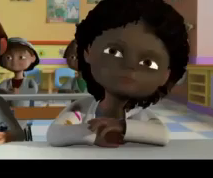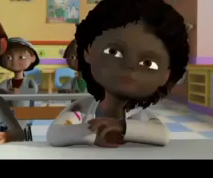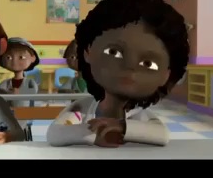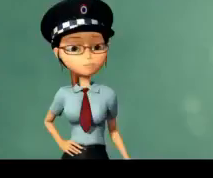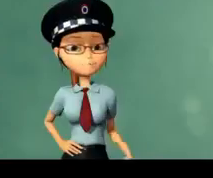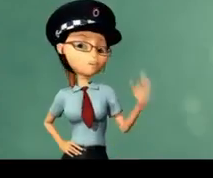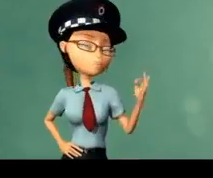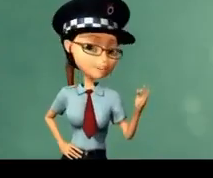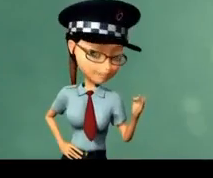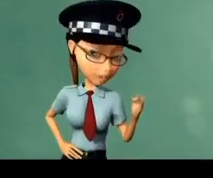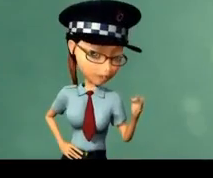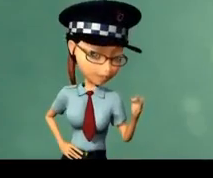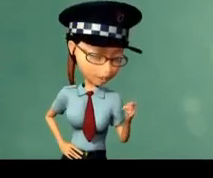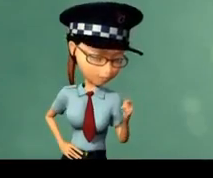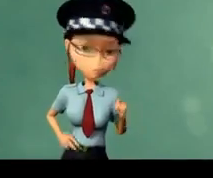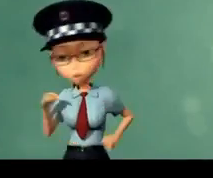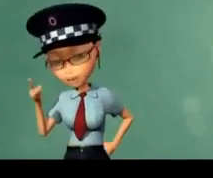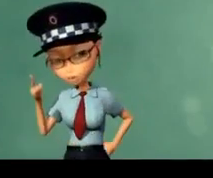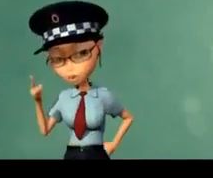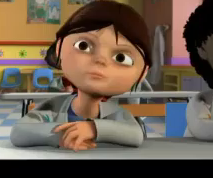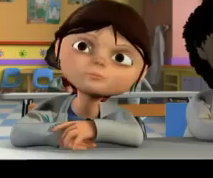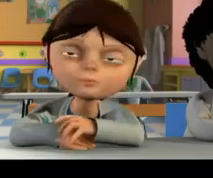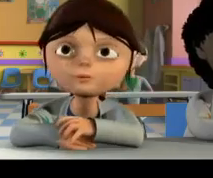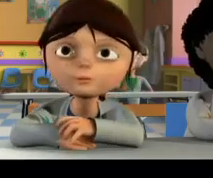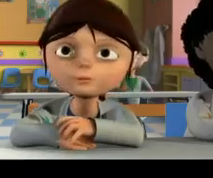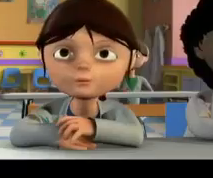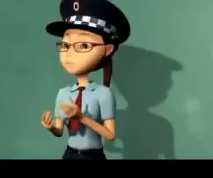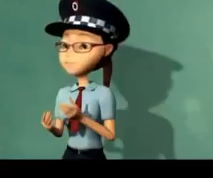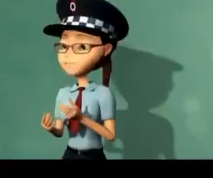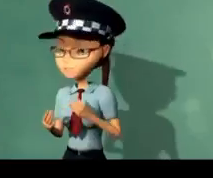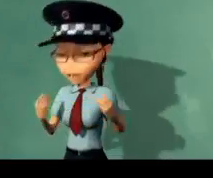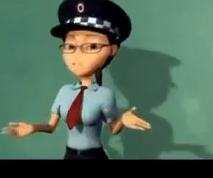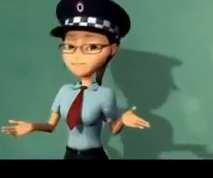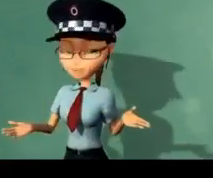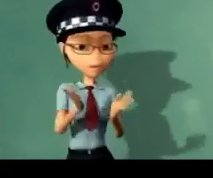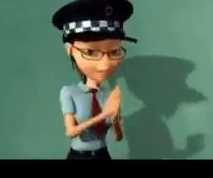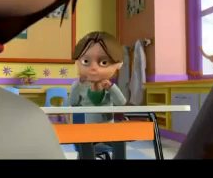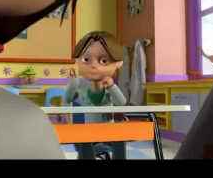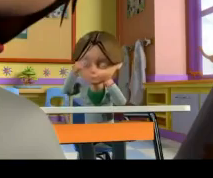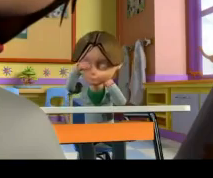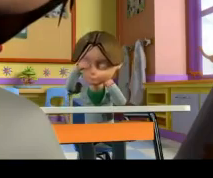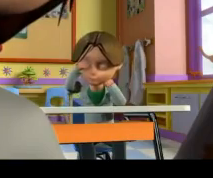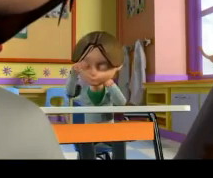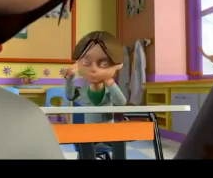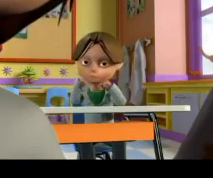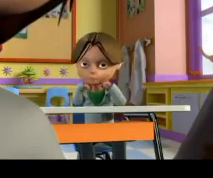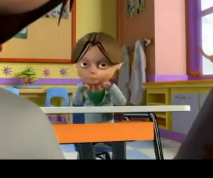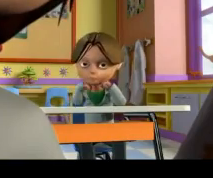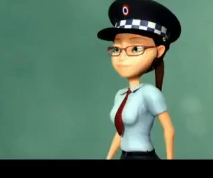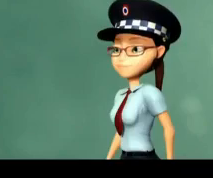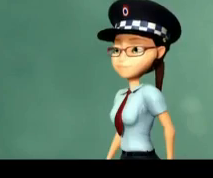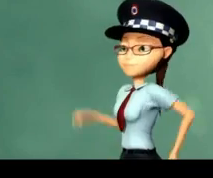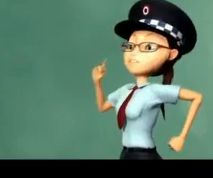Por nuestro bien, siempre debemos seguir las indicaciones de los agentes de tráfico, como ha hecho la madre de Carla, que por supuesto se